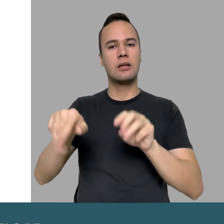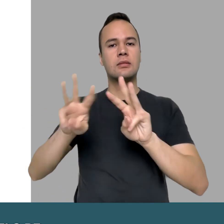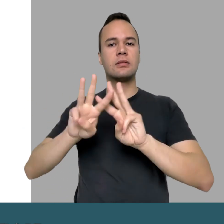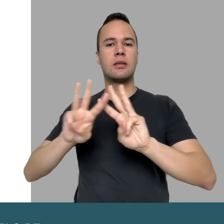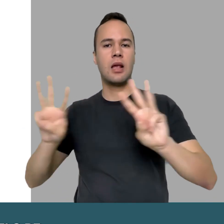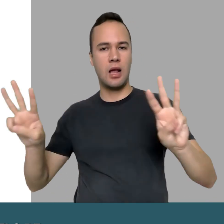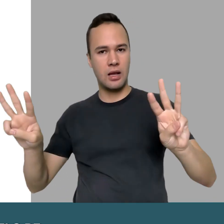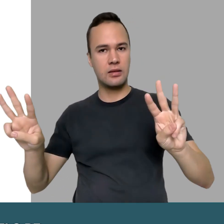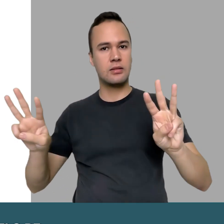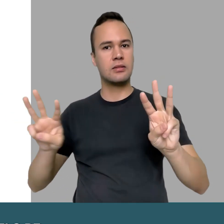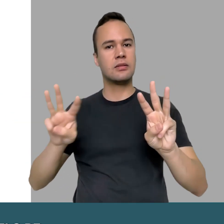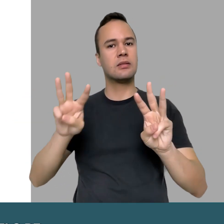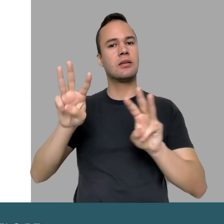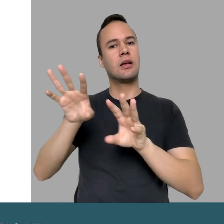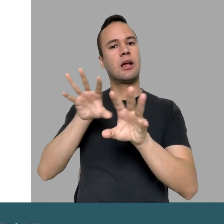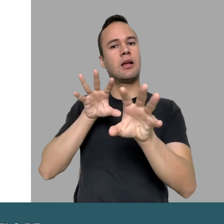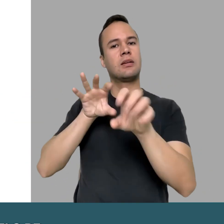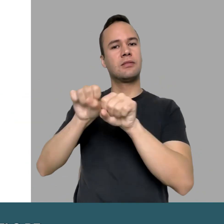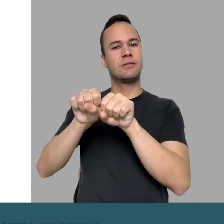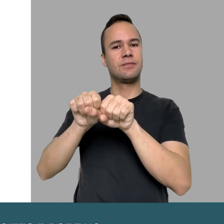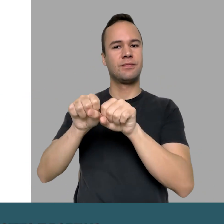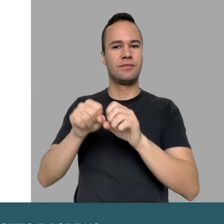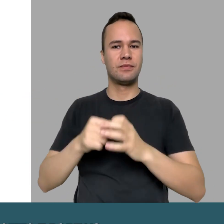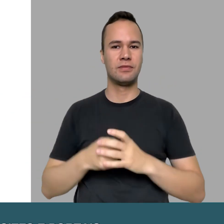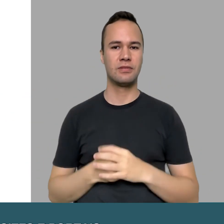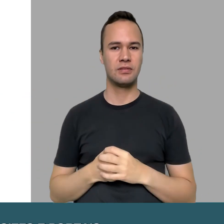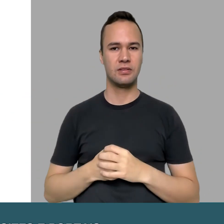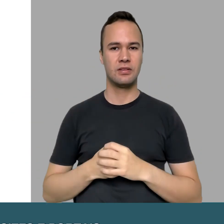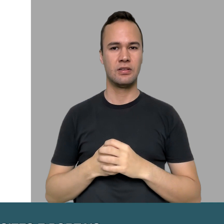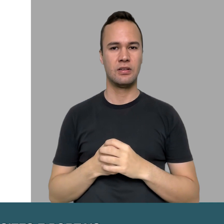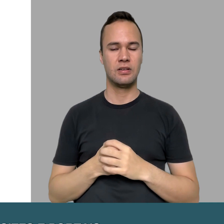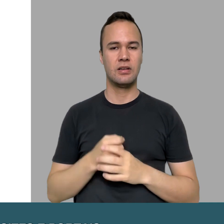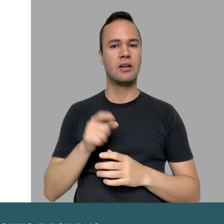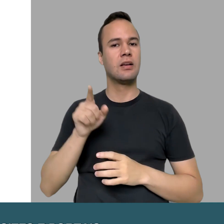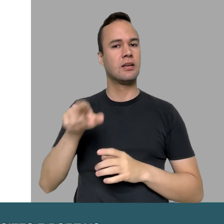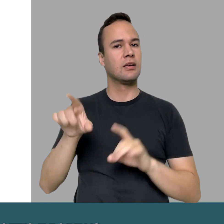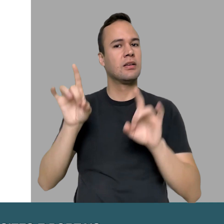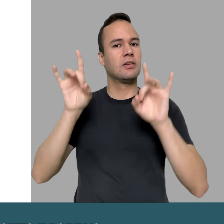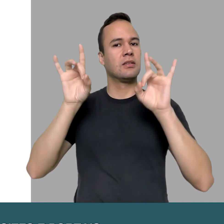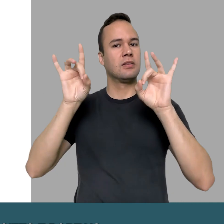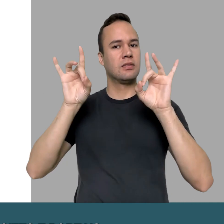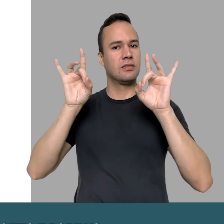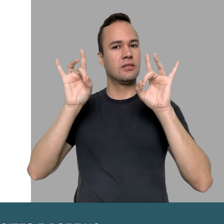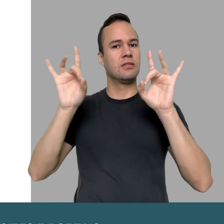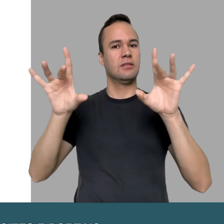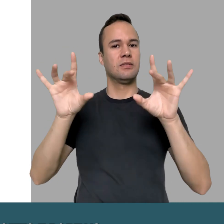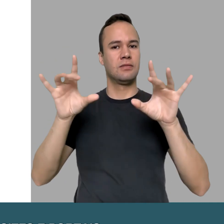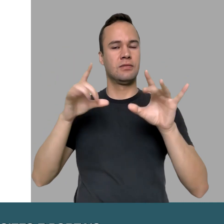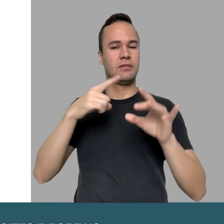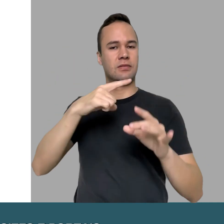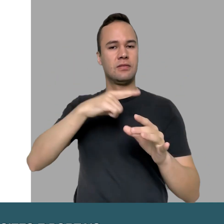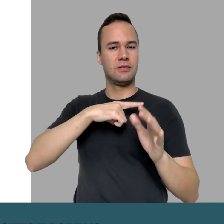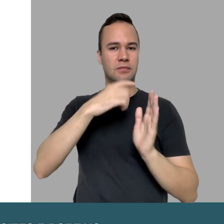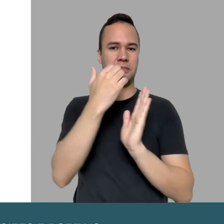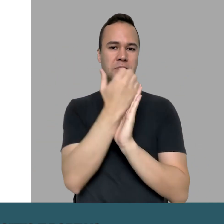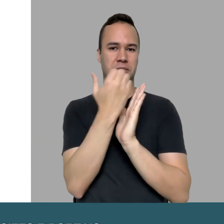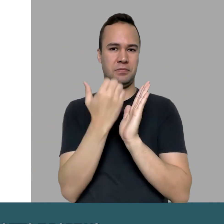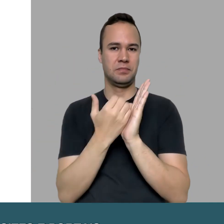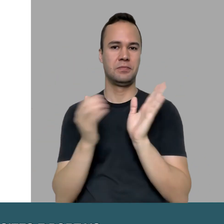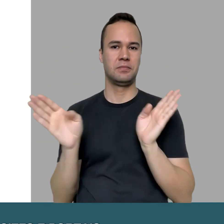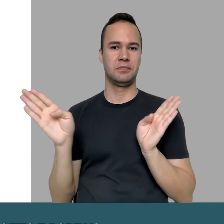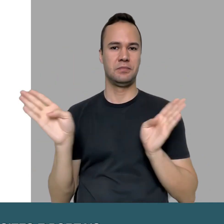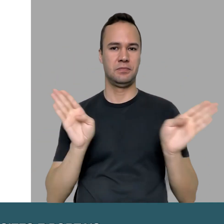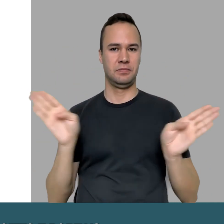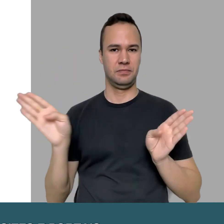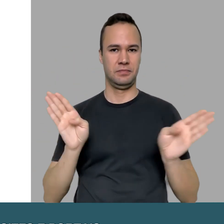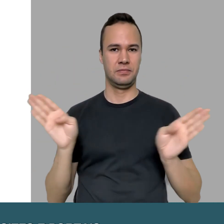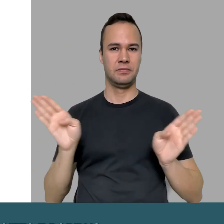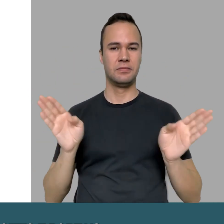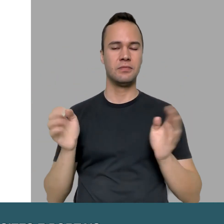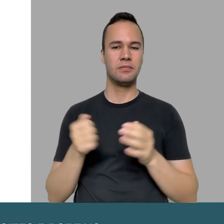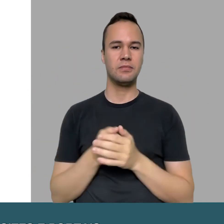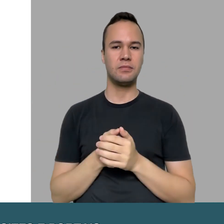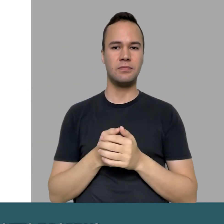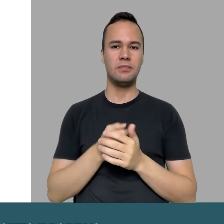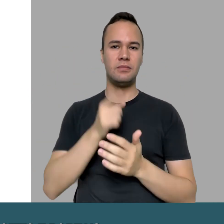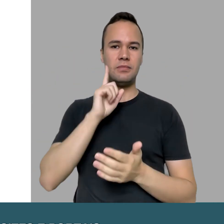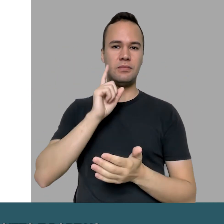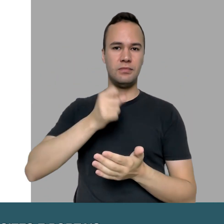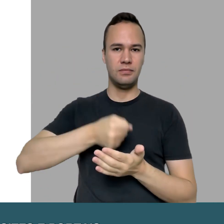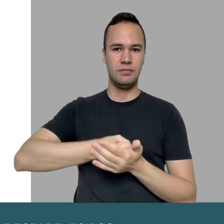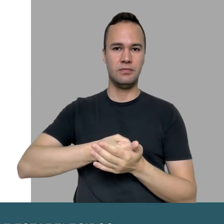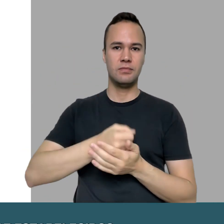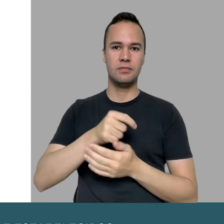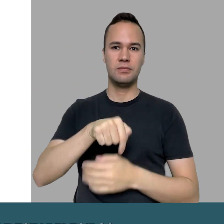selo de acessibilidade digital, que certifica sites e portais eletrônicos, que cumprem com os